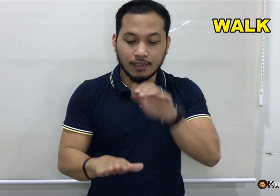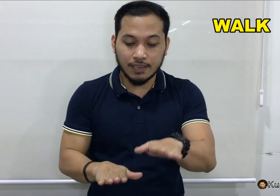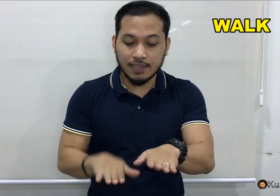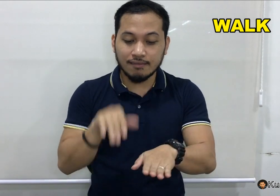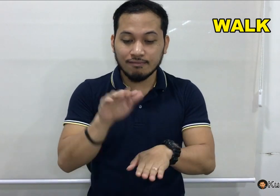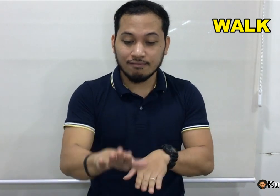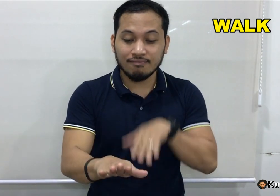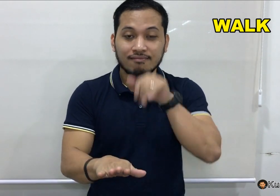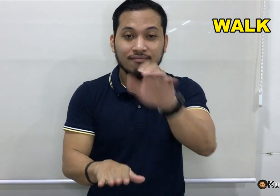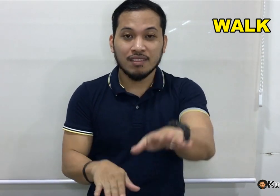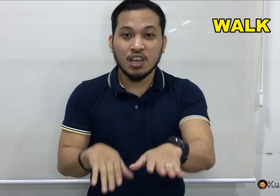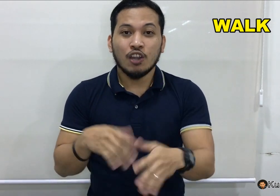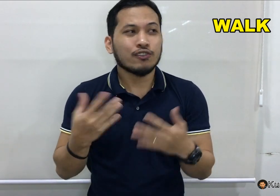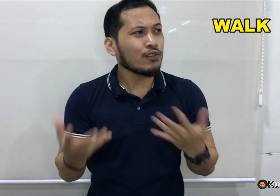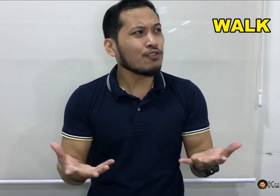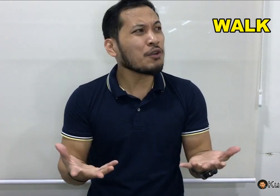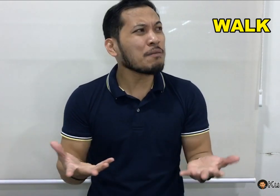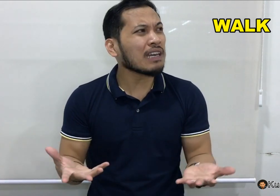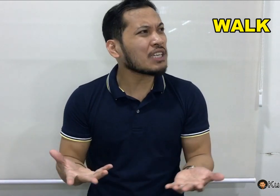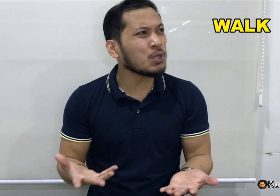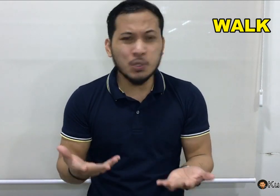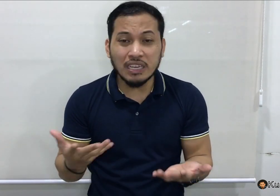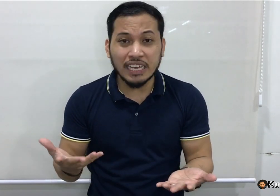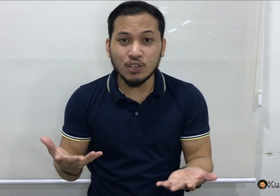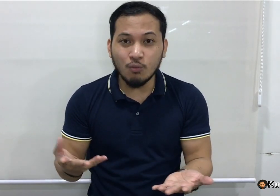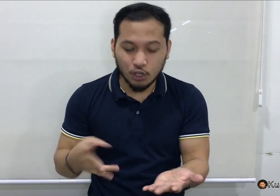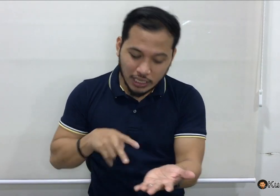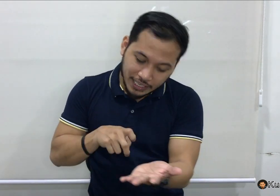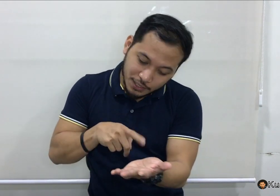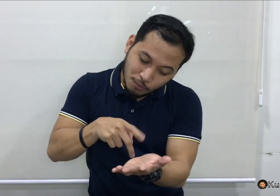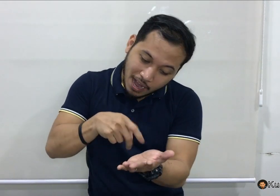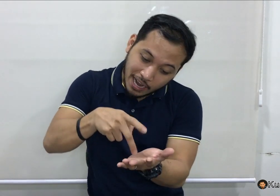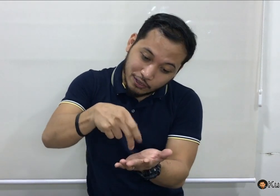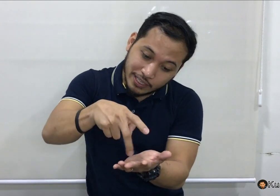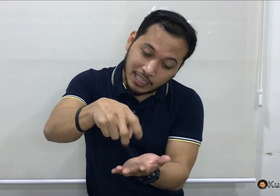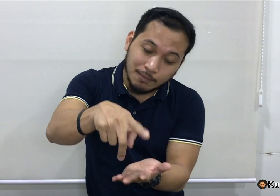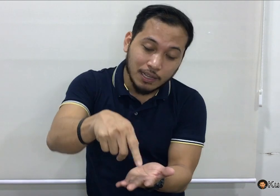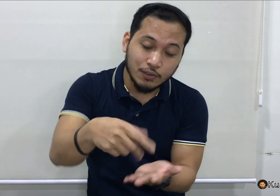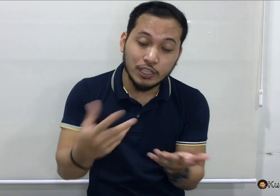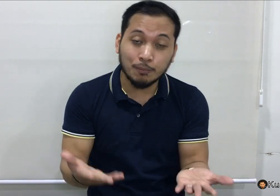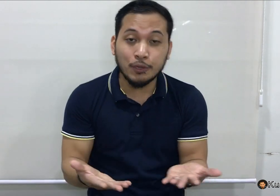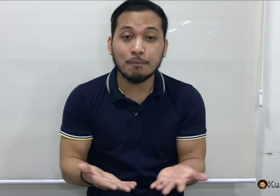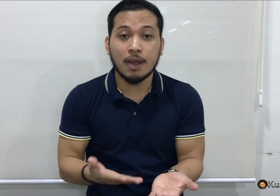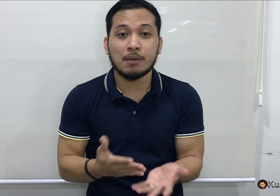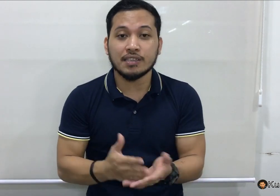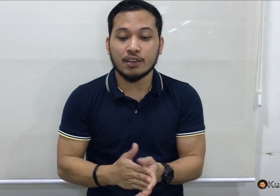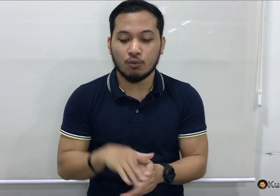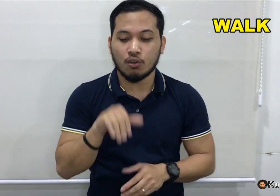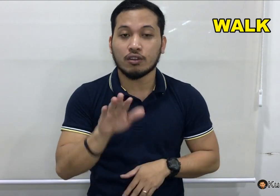Ayan. So, yung iba kasi, usual sign nung walk nila, gumagano sila, diba? So, ito po yung proper sign nung walk.